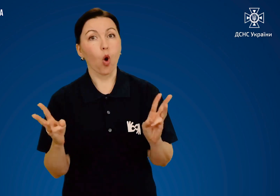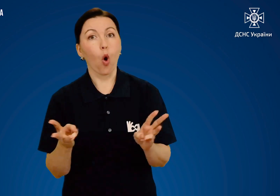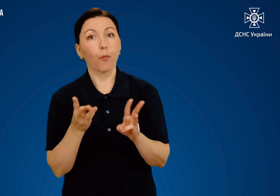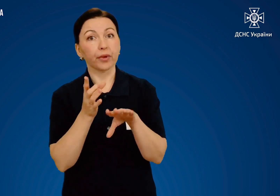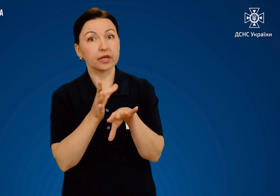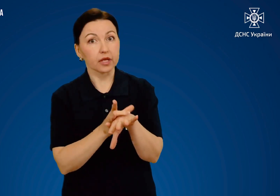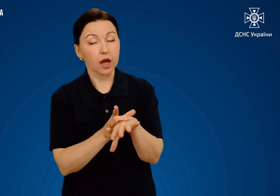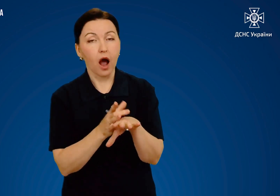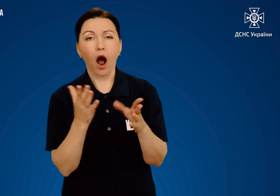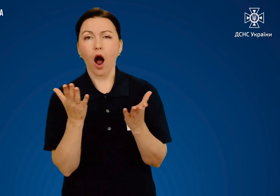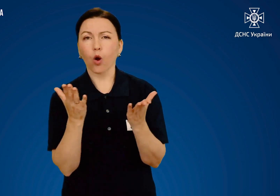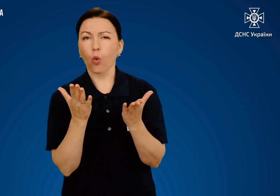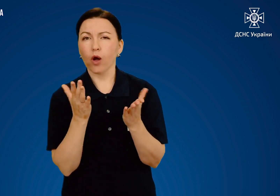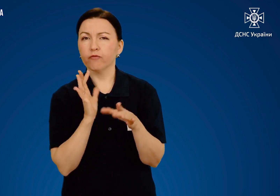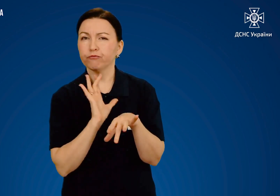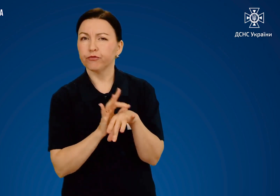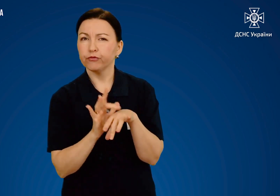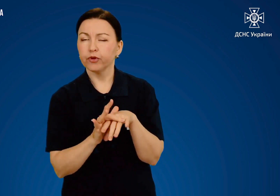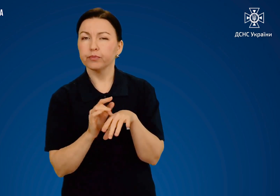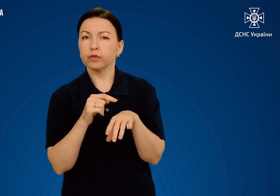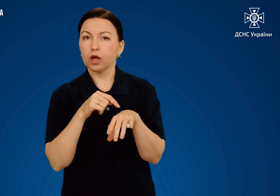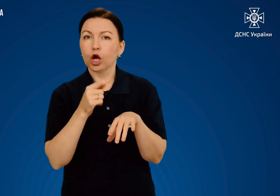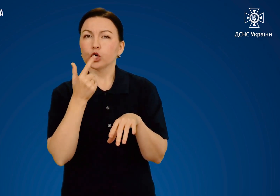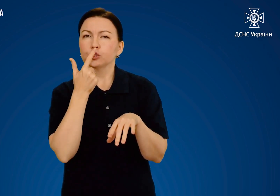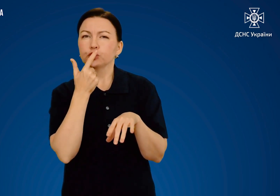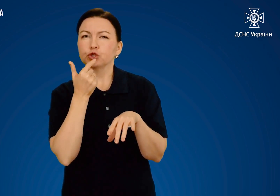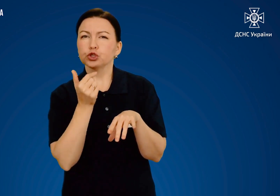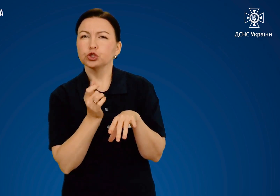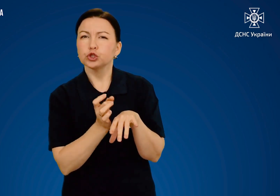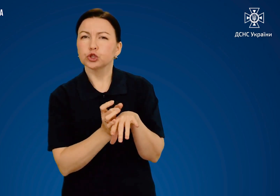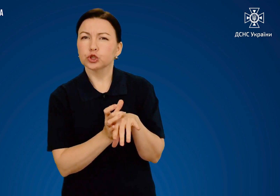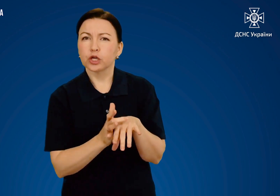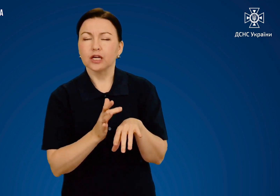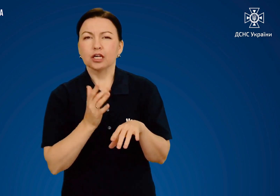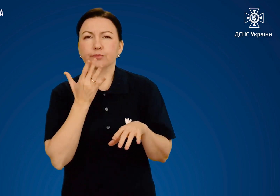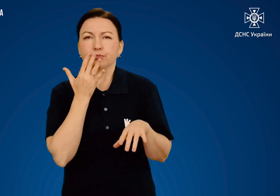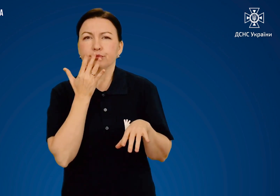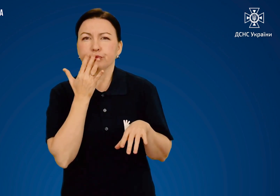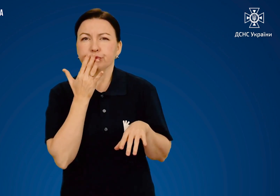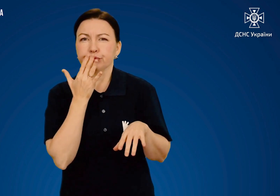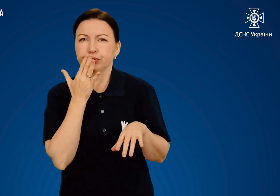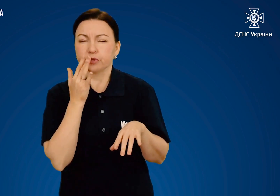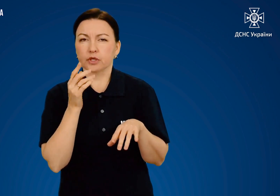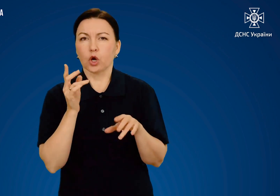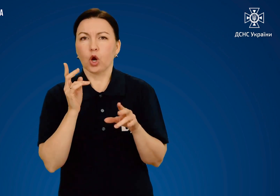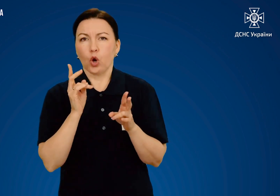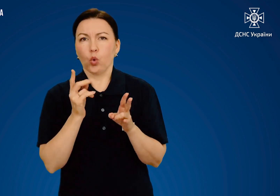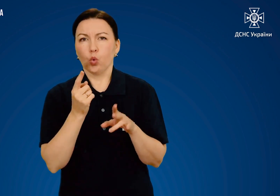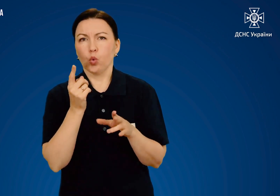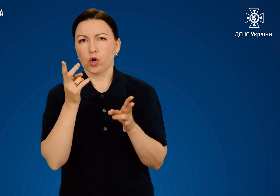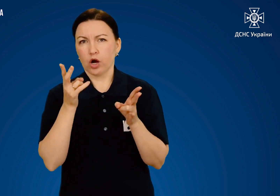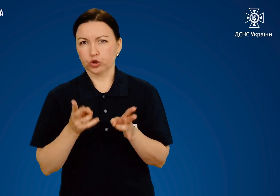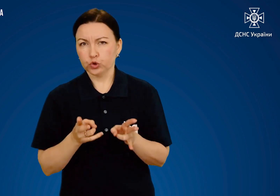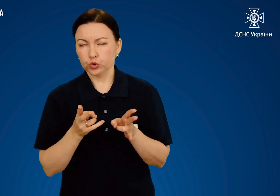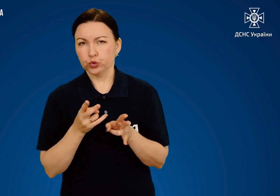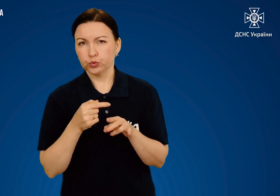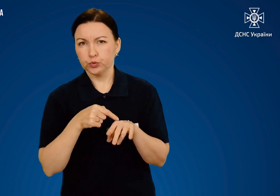ступеню характеризуються лише почервонінням і печінням ураженої ділянки. При